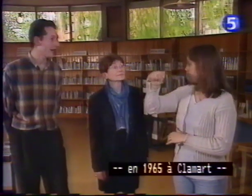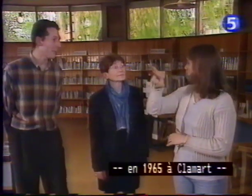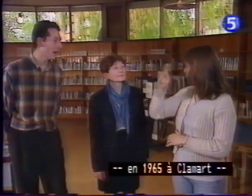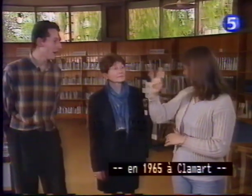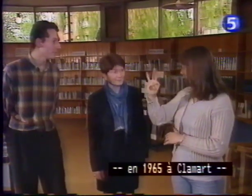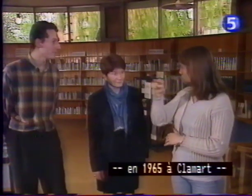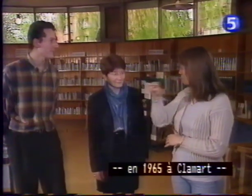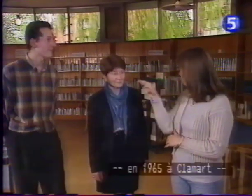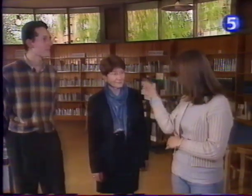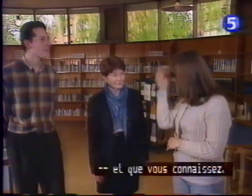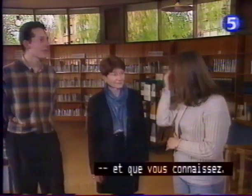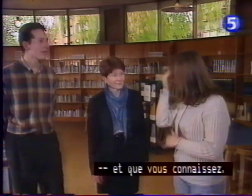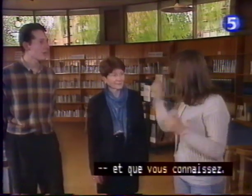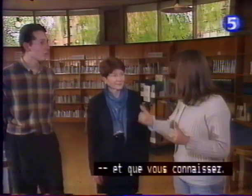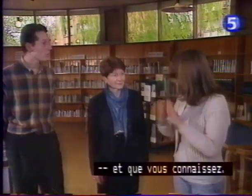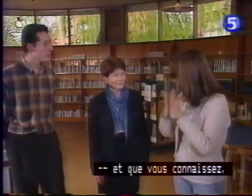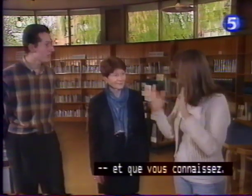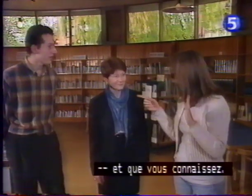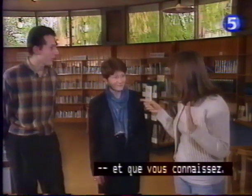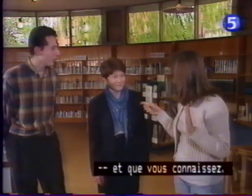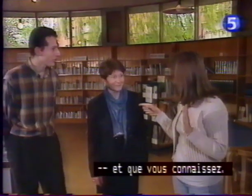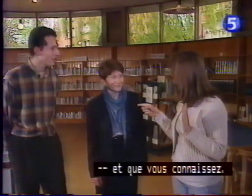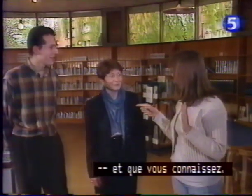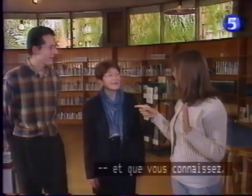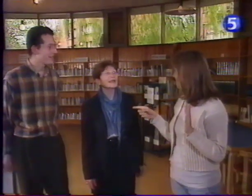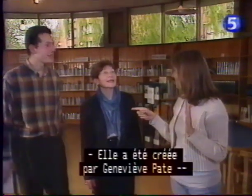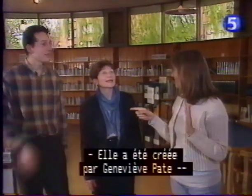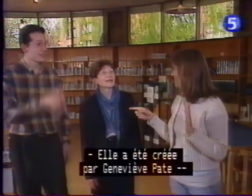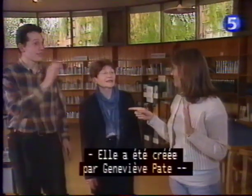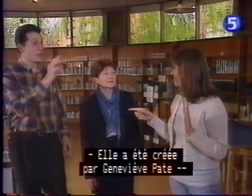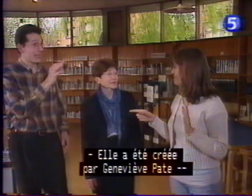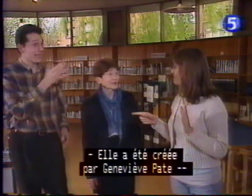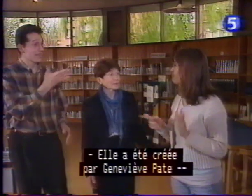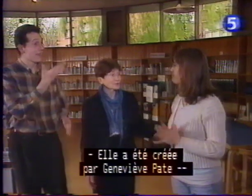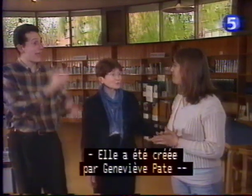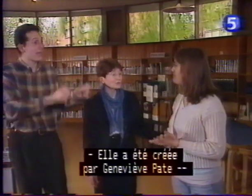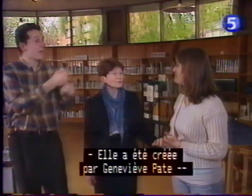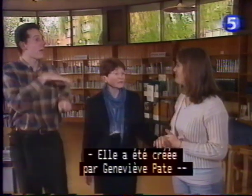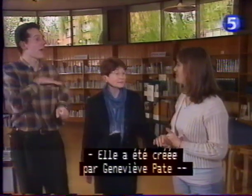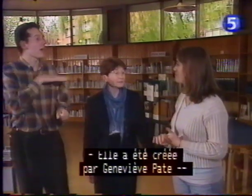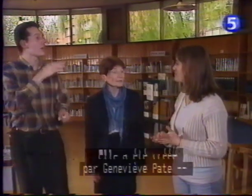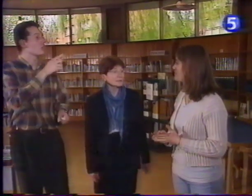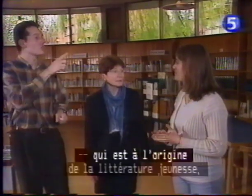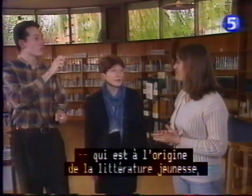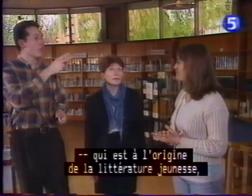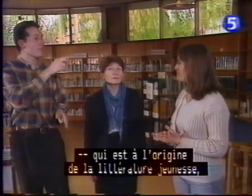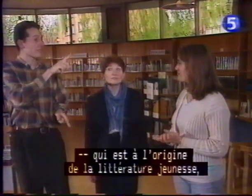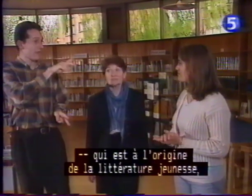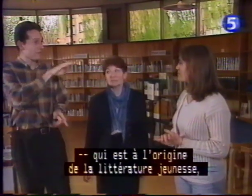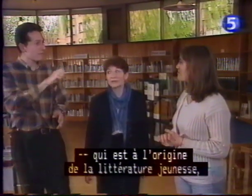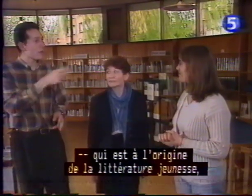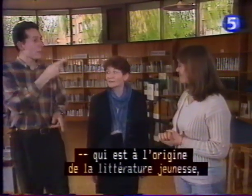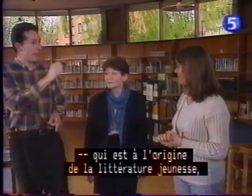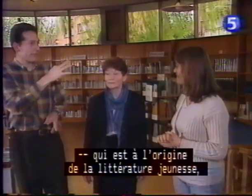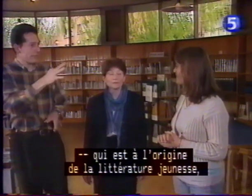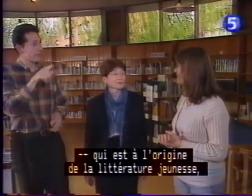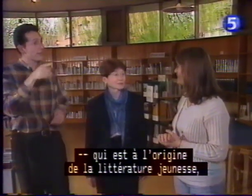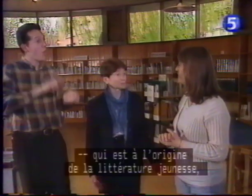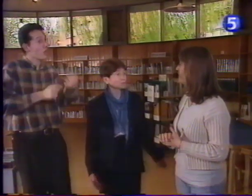Clamart, que vous connaissez d'ailleurs. Oui, elle a été créée par Geneviève Patte, qui est à l'origine de la littérature jeunesse un peu